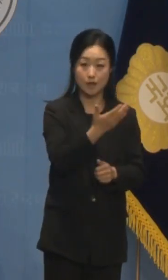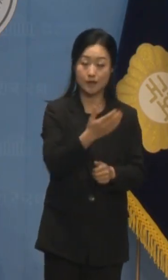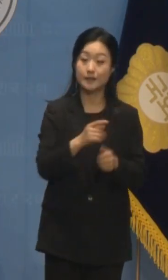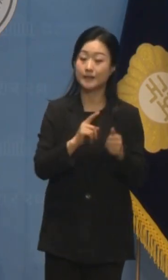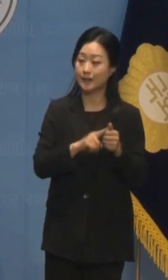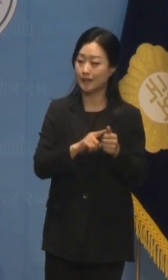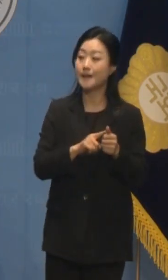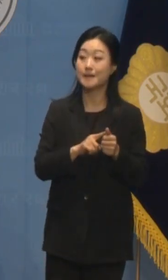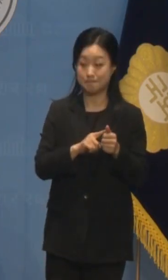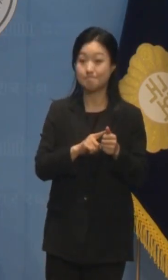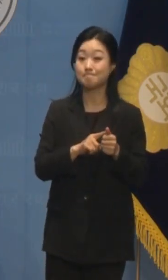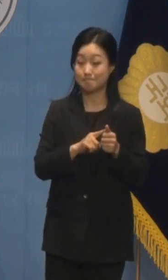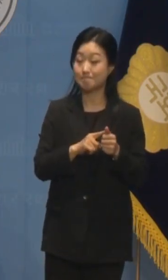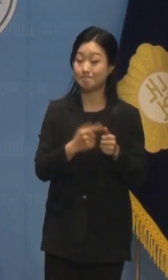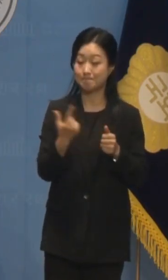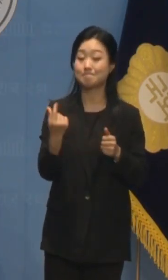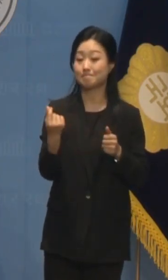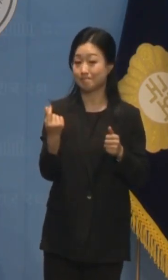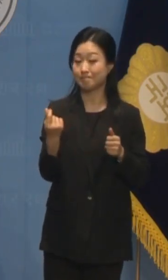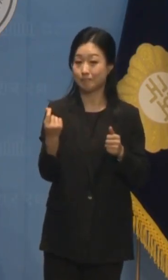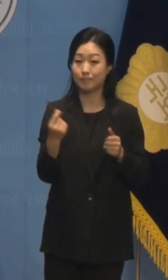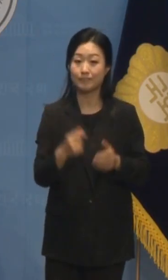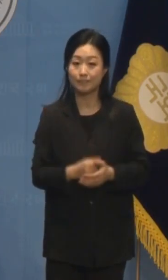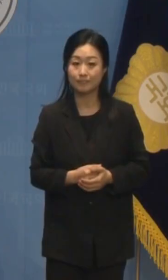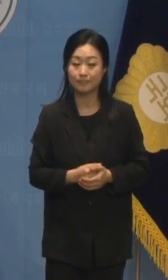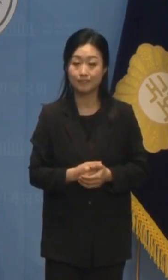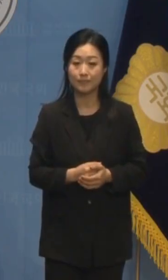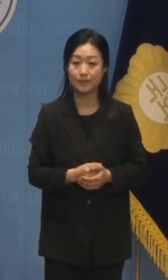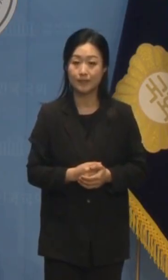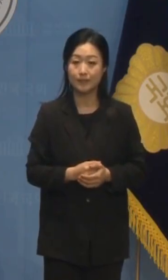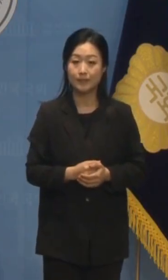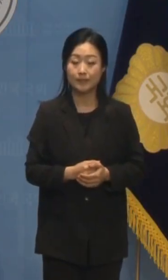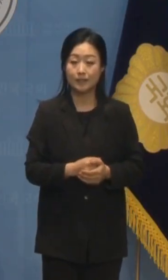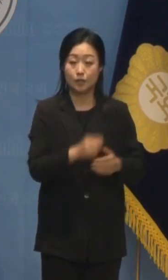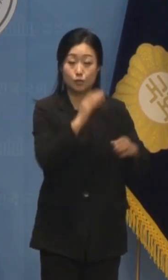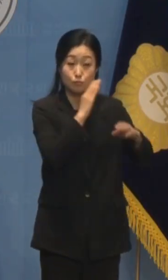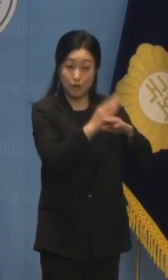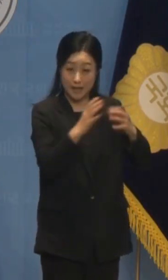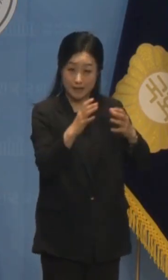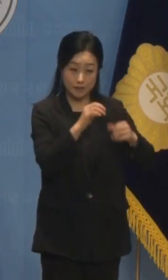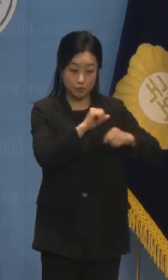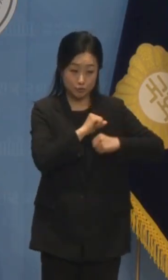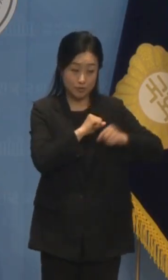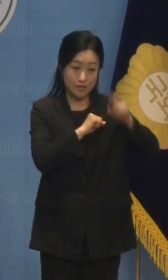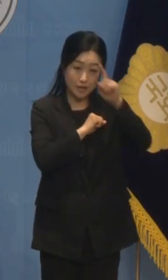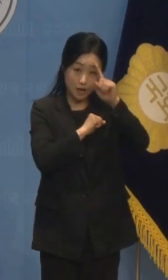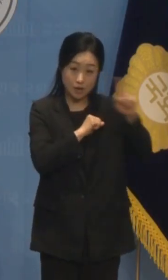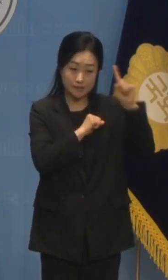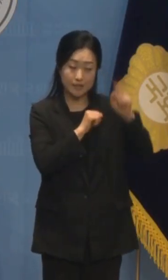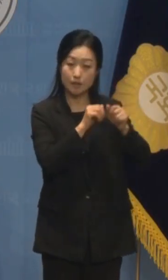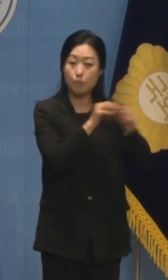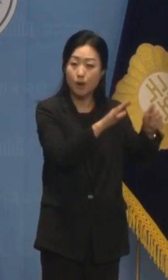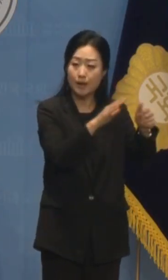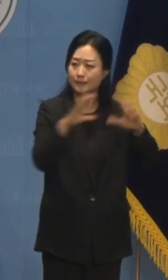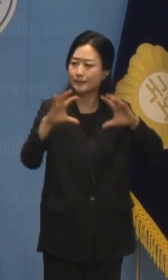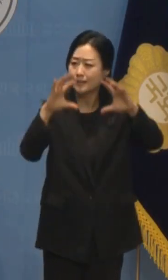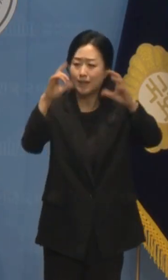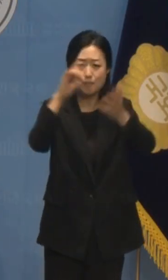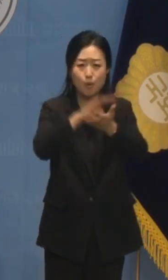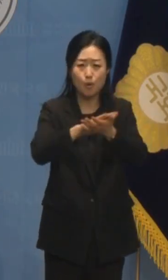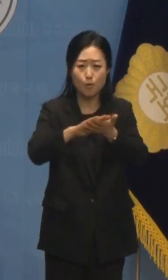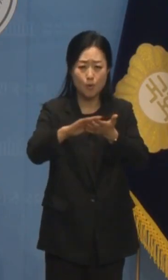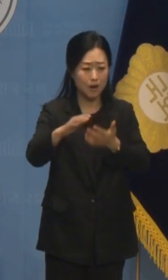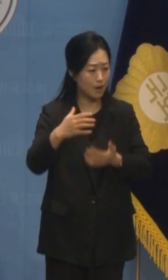그렇게 될 겁니다. 답합니다. 북한의 러시아 파병은 한반도는 물론 세계 평화에도